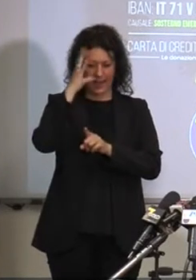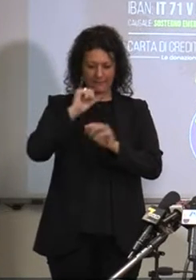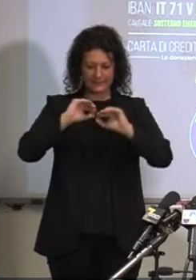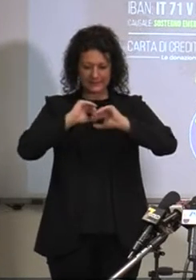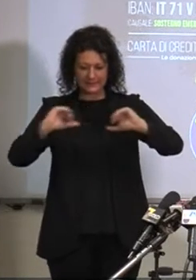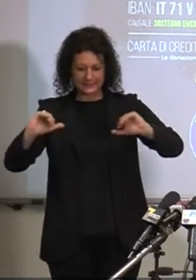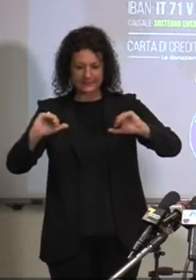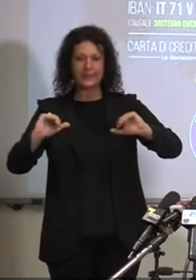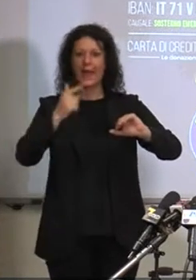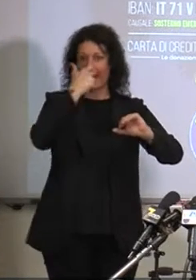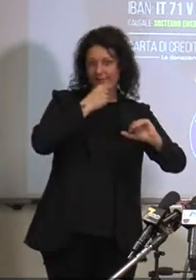piano ad hoc per questo.